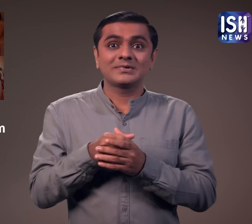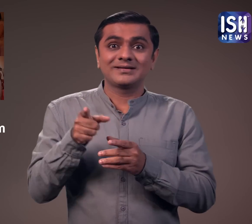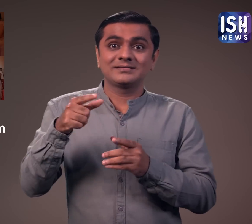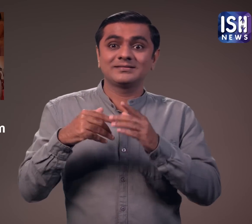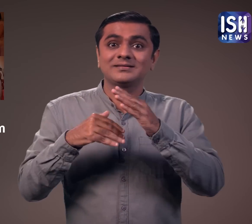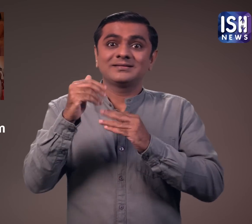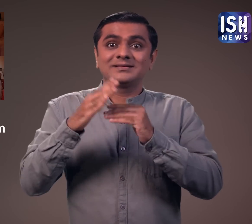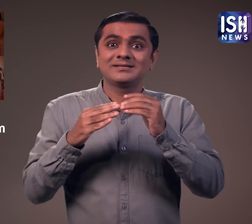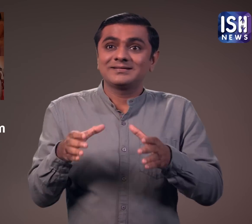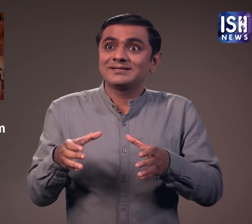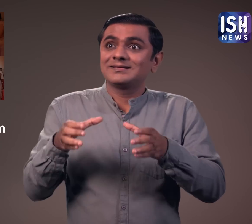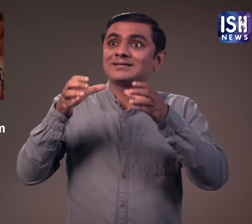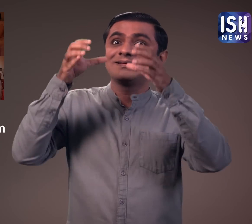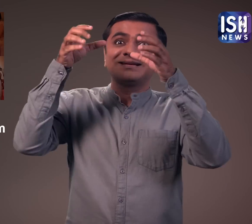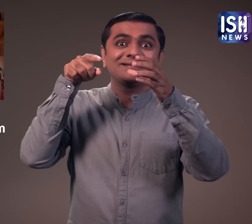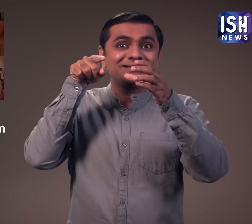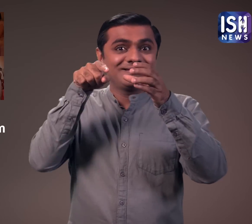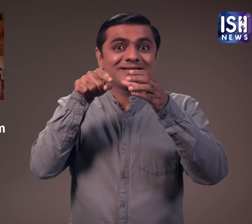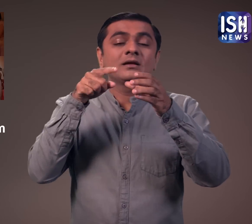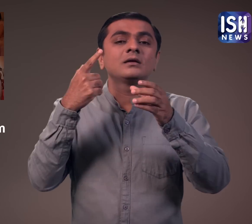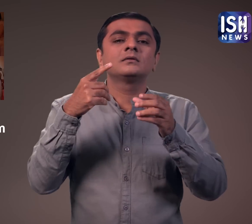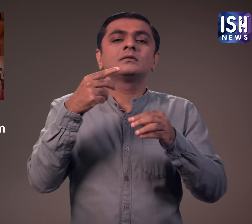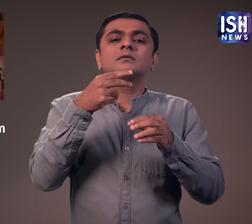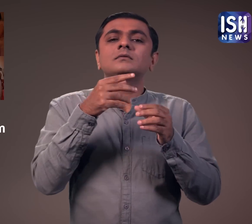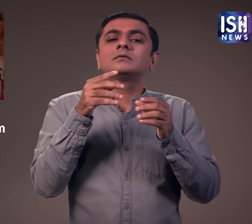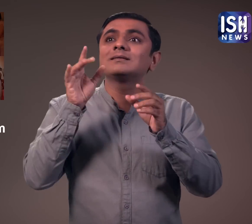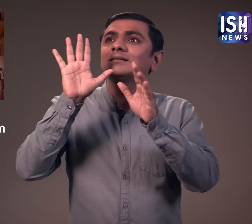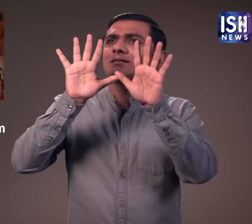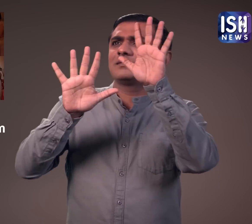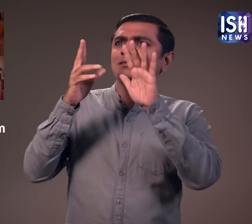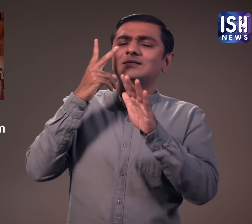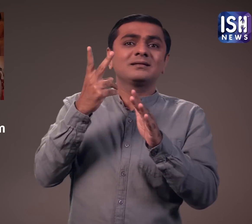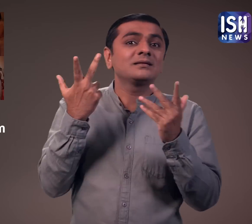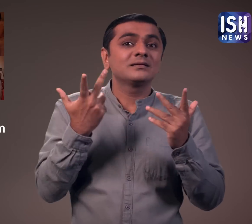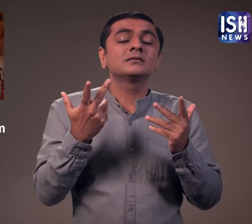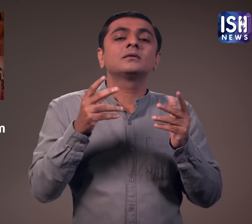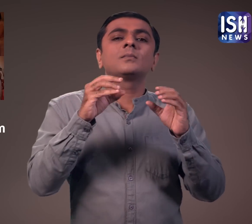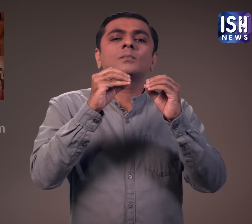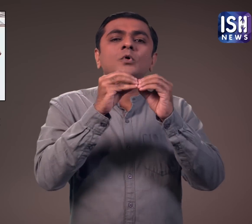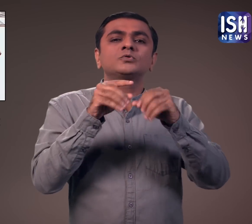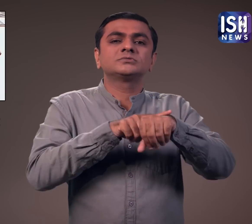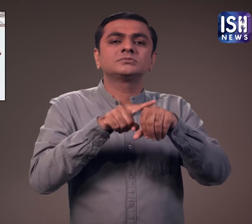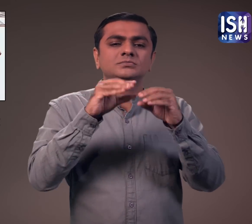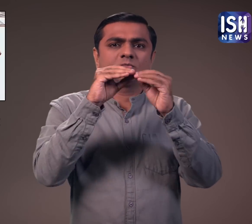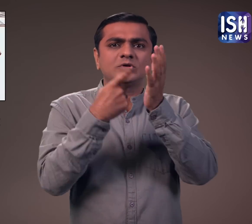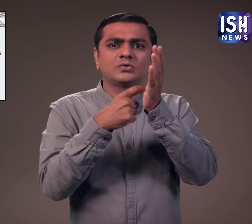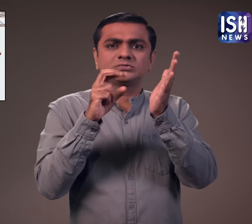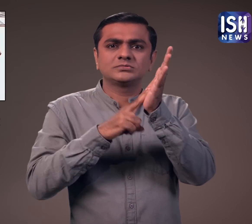में कहा गया। कांस्य राष्ट्य प्रतीक की स्थापना मिट्टी मॉडलिंग,